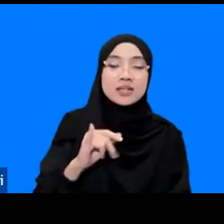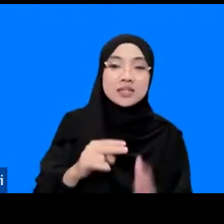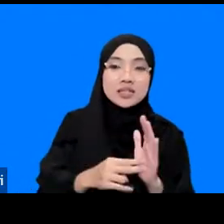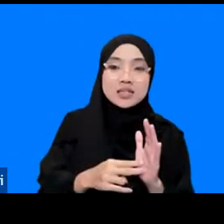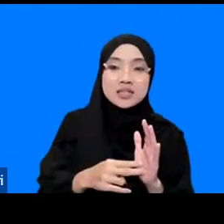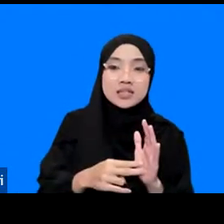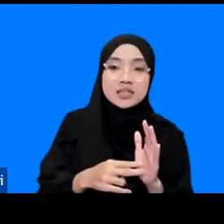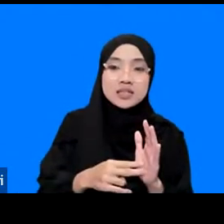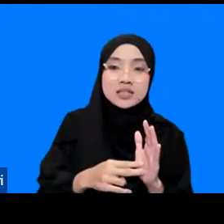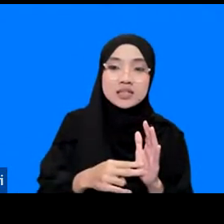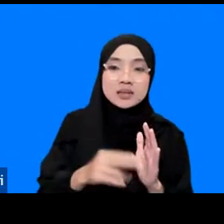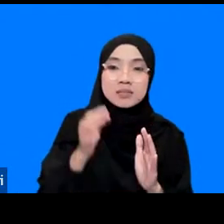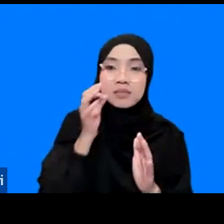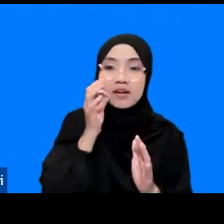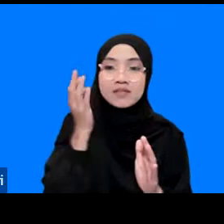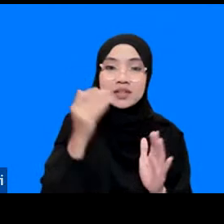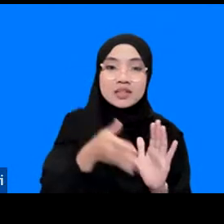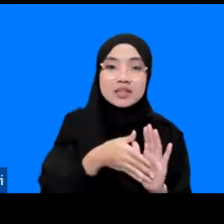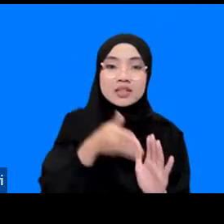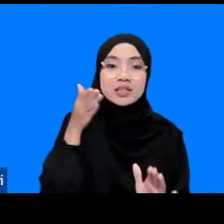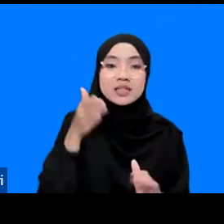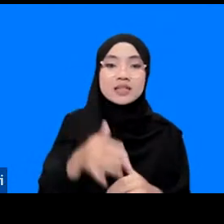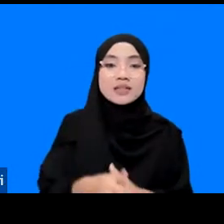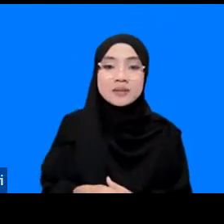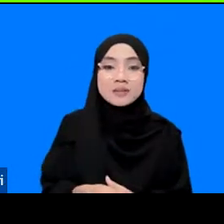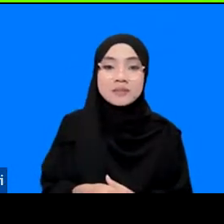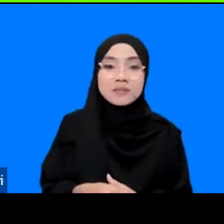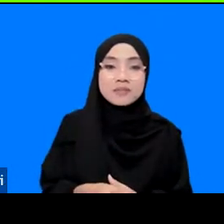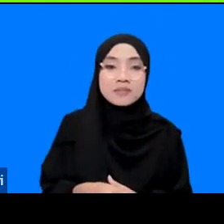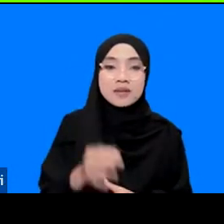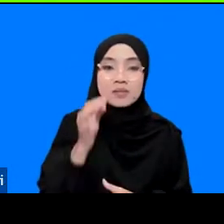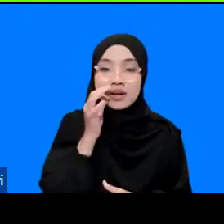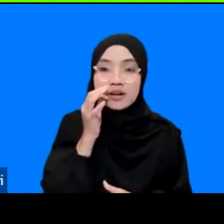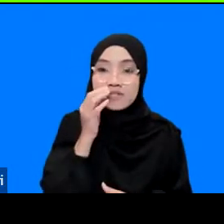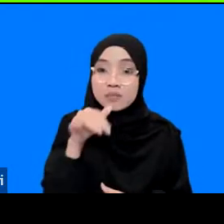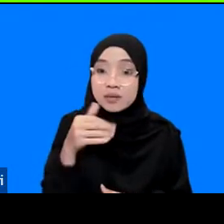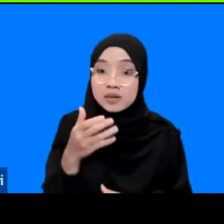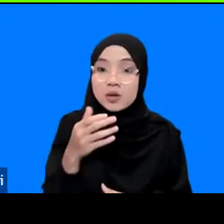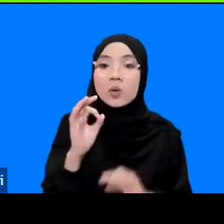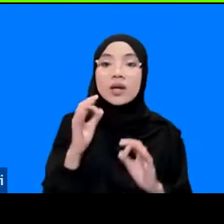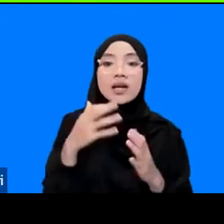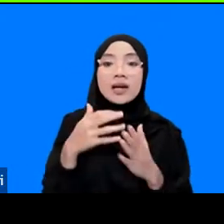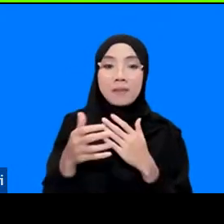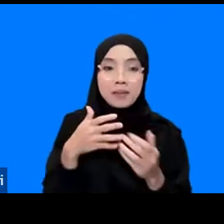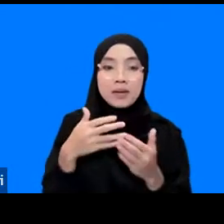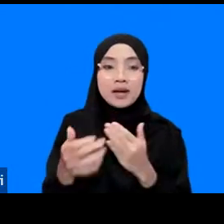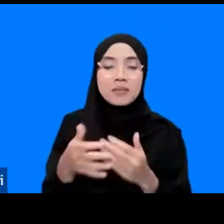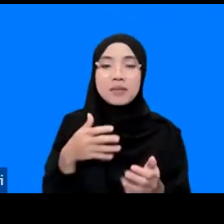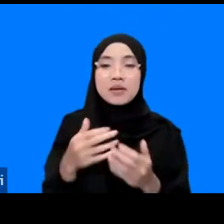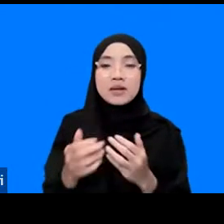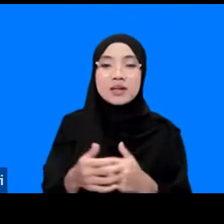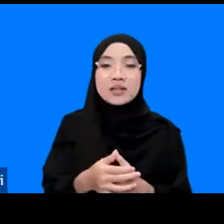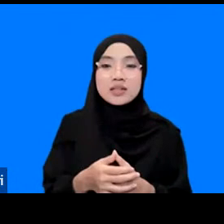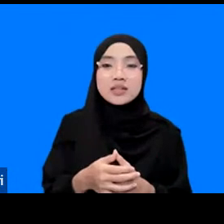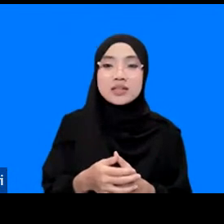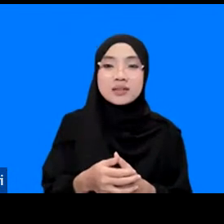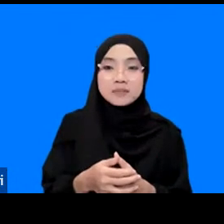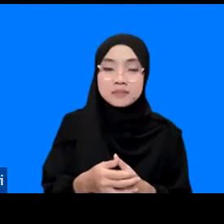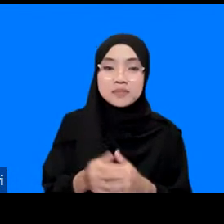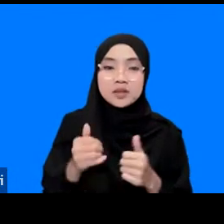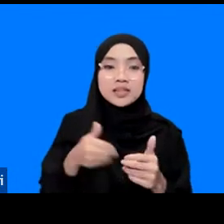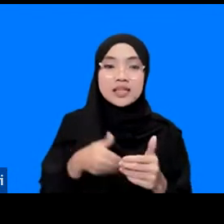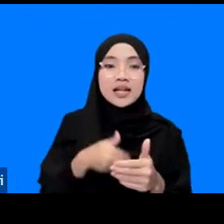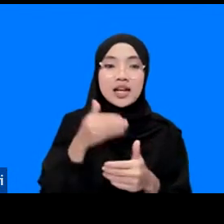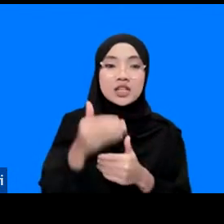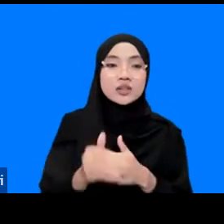kepental saya maaf bagaimana oh ya nggak apa-apa nggak apa-apa ya sorry kita